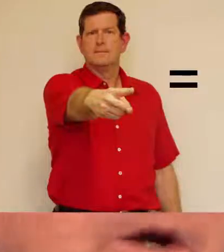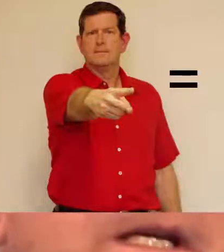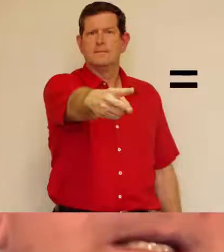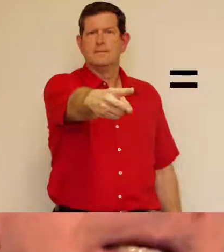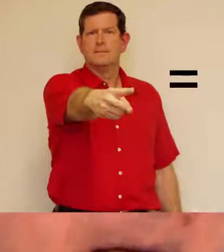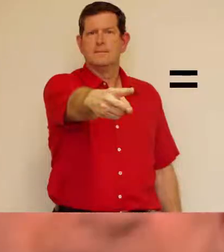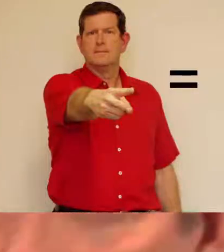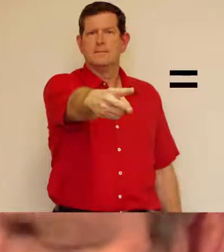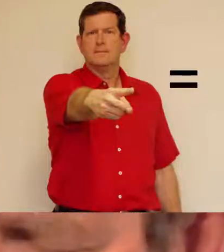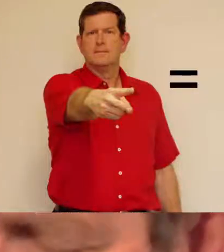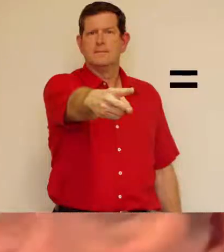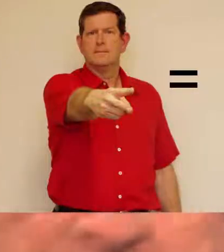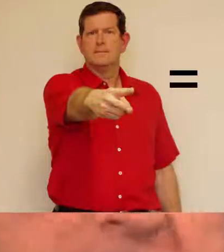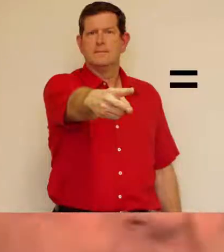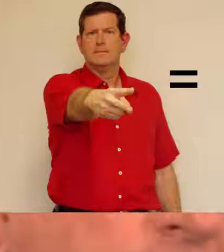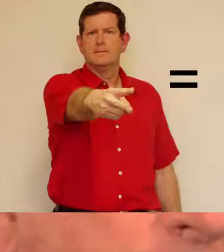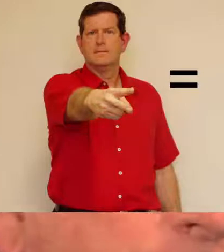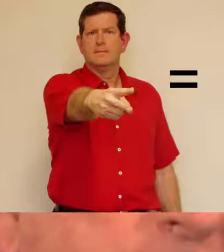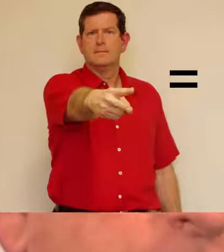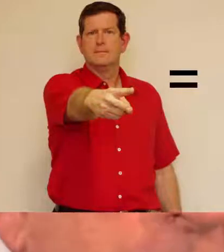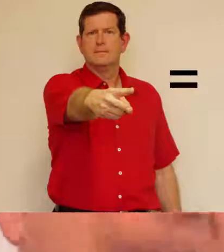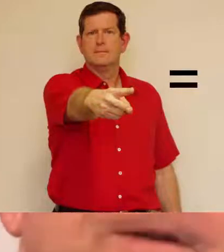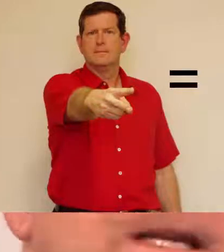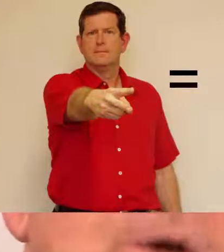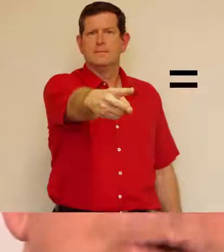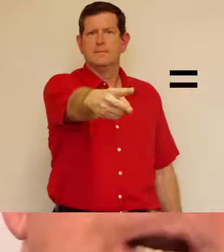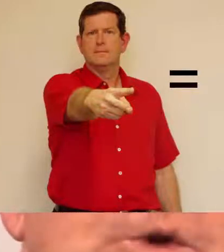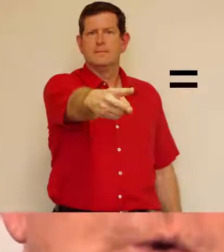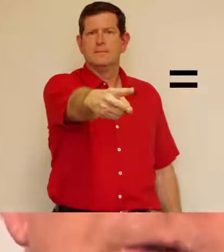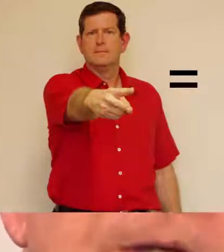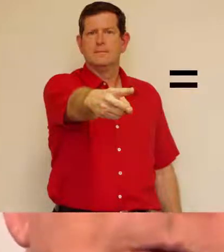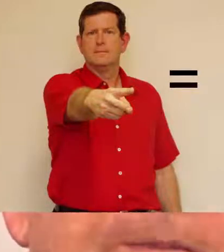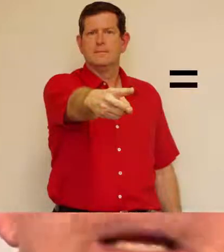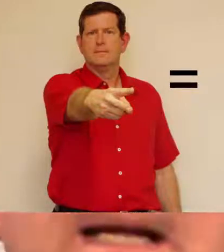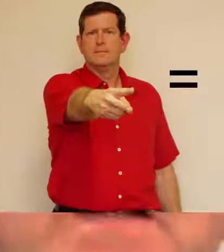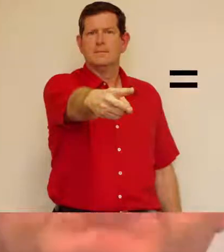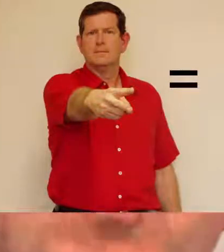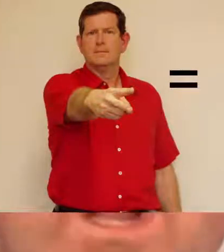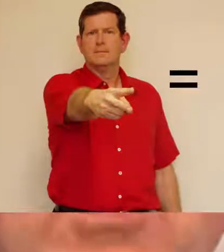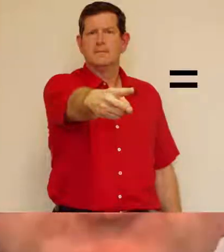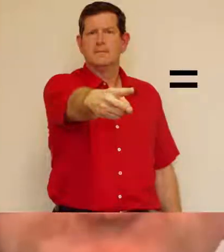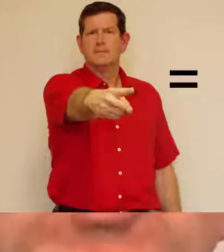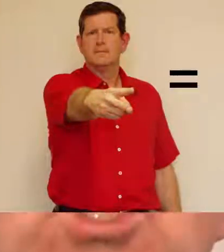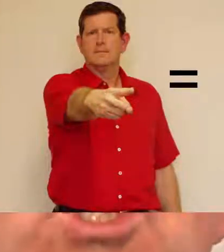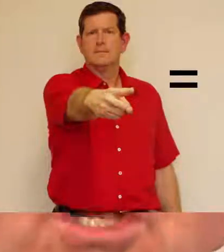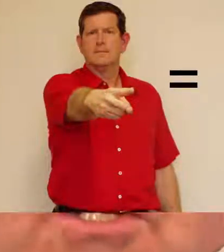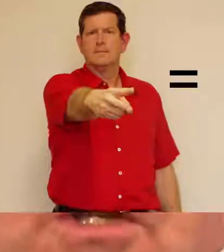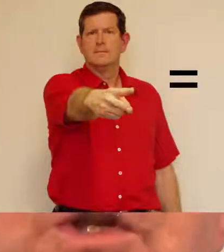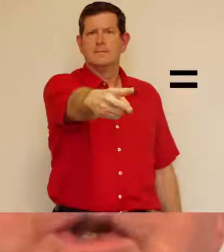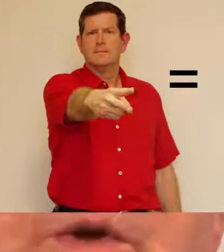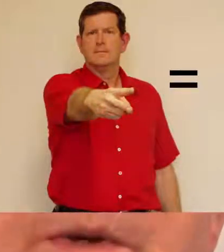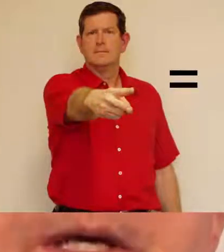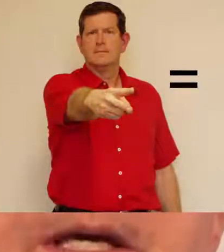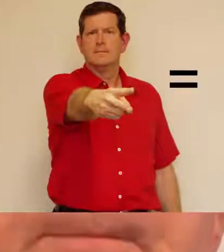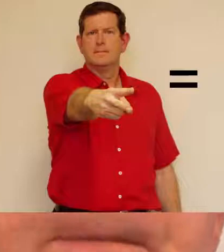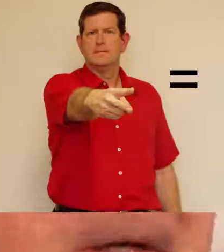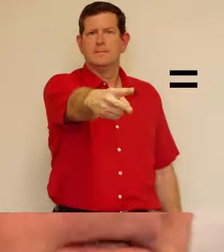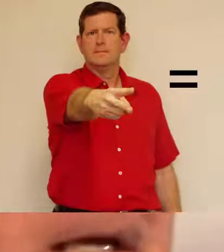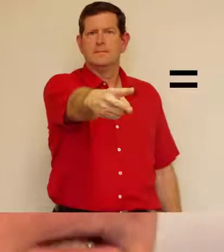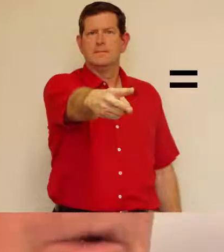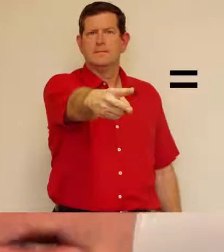son identité. C'est ce que, c'est une définition de la chose, disons. Moi, je suis.